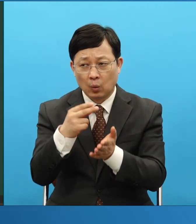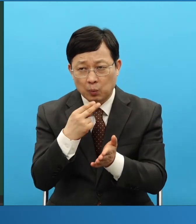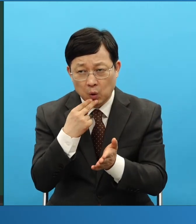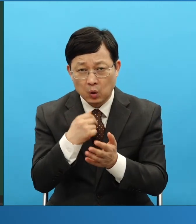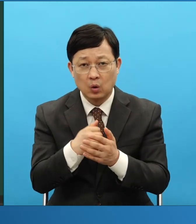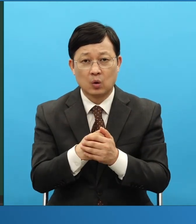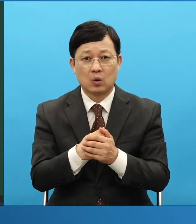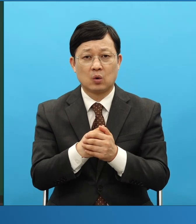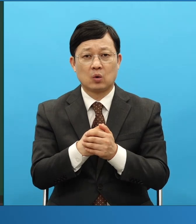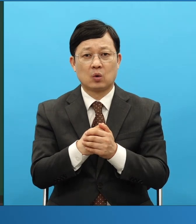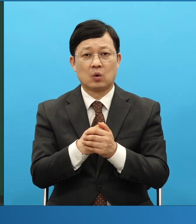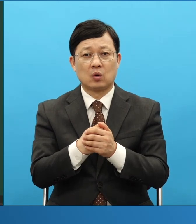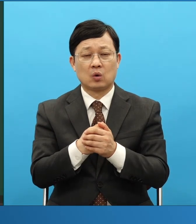학교에서 무조건 여당해야 돼요